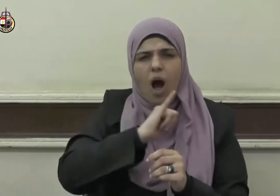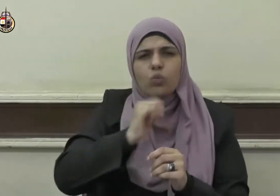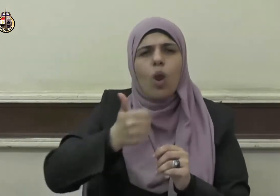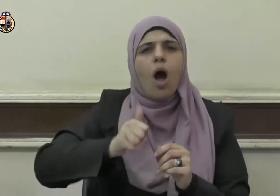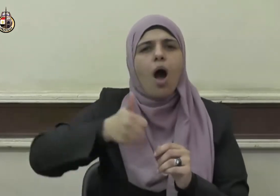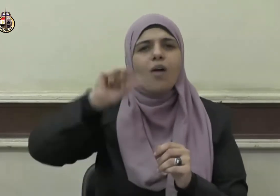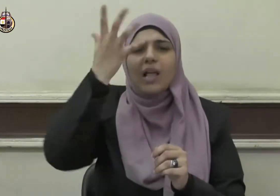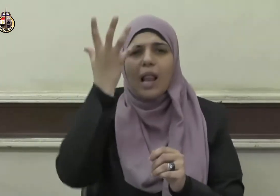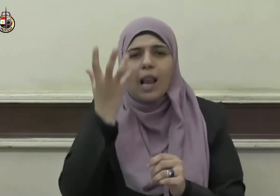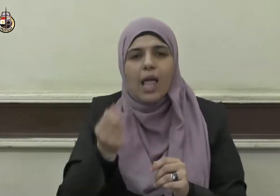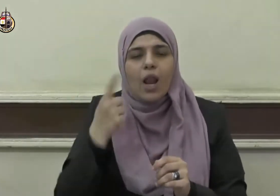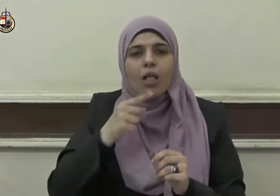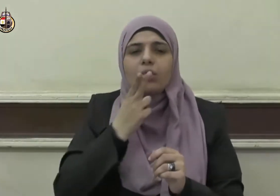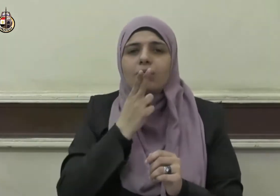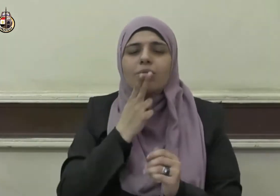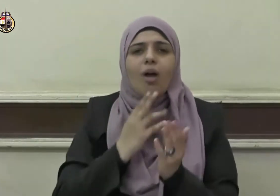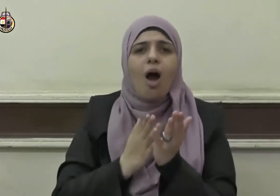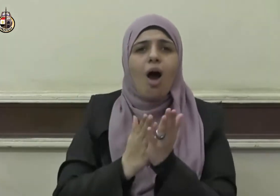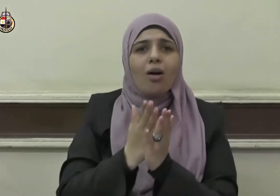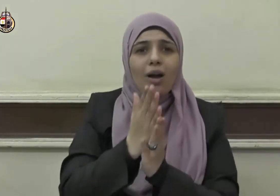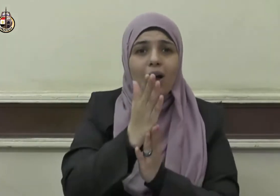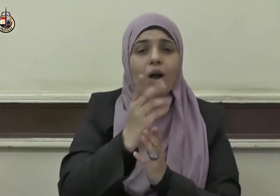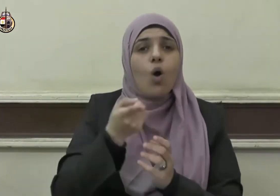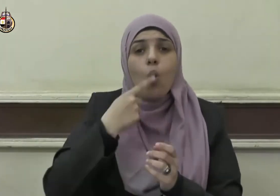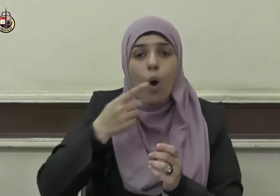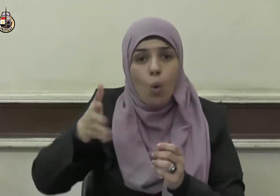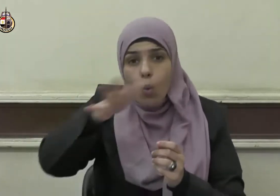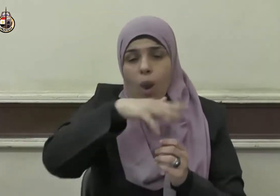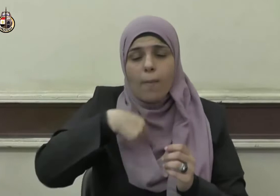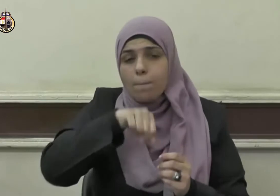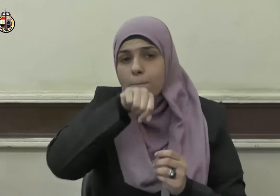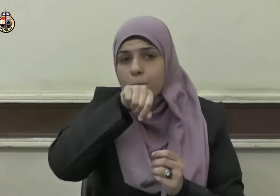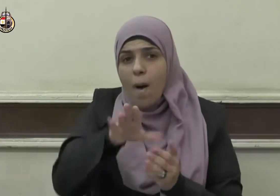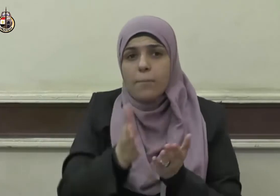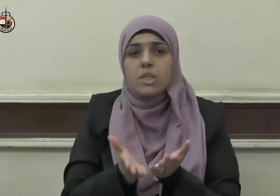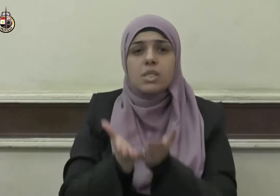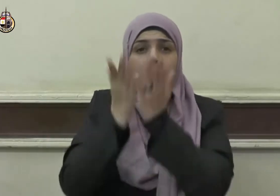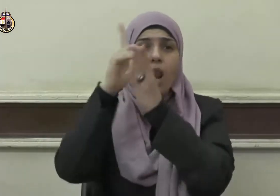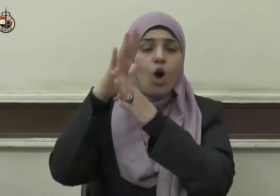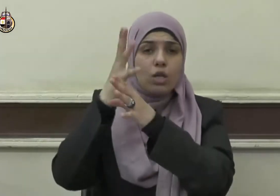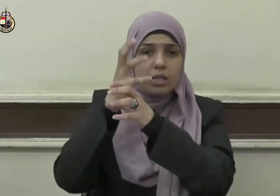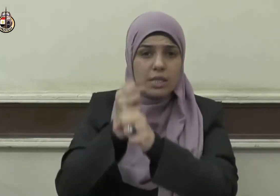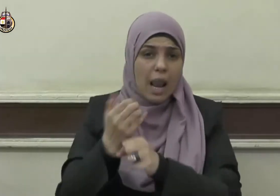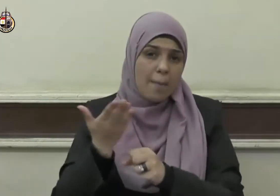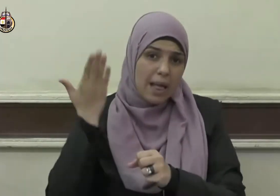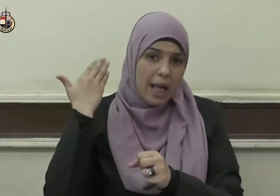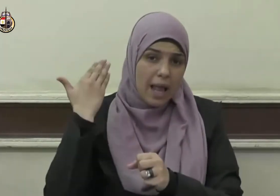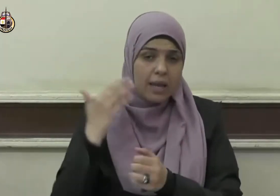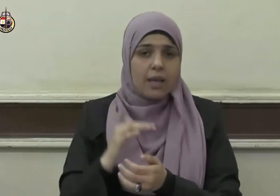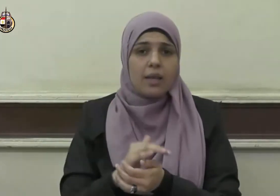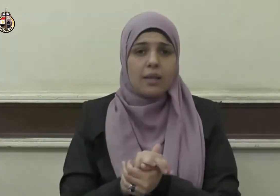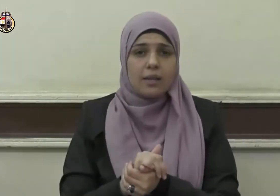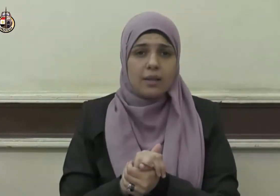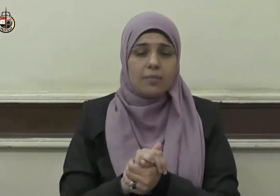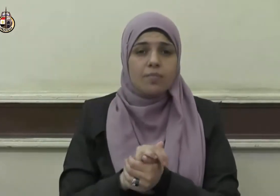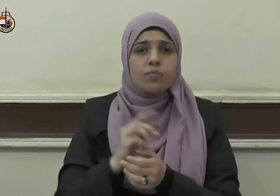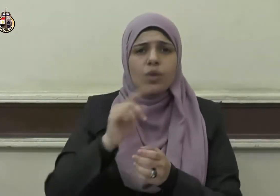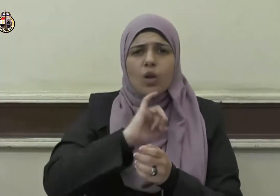وأطهرها ولقد كان النبي صلى الله عليه وسلم يستبشر